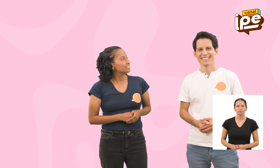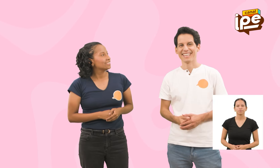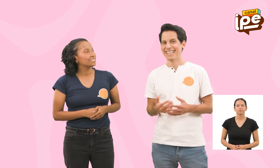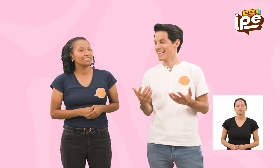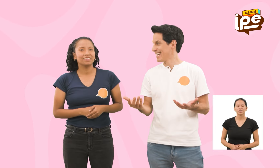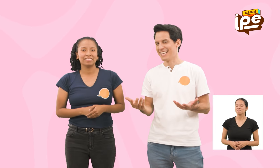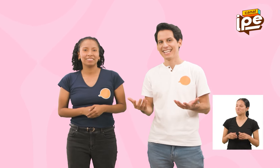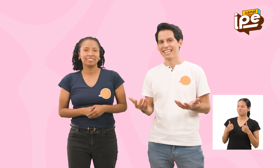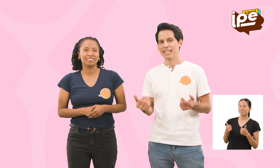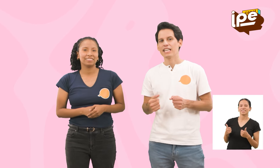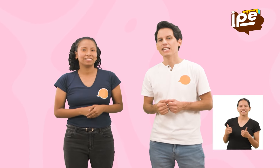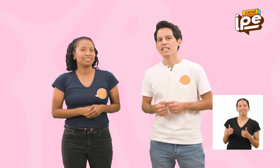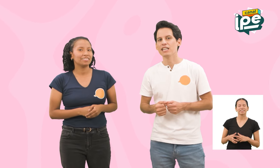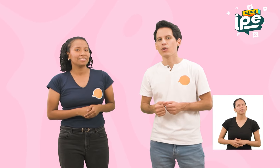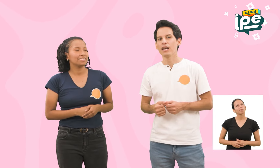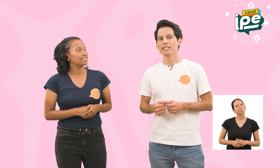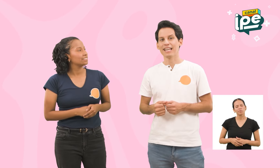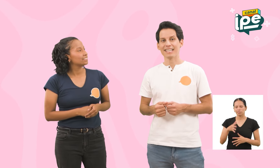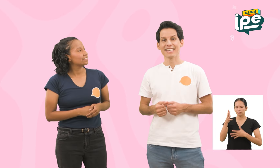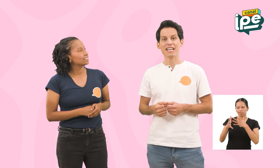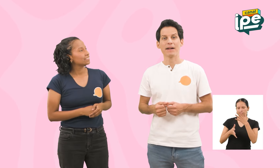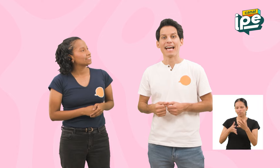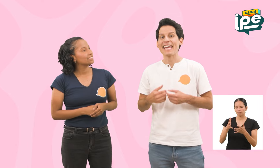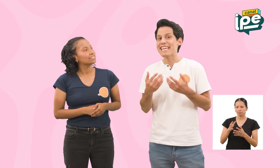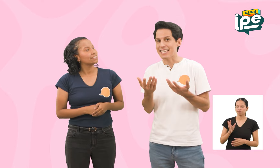¡Genial! ¿Y cuál es la seña para ellas?